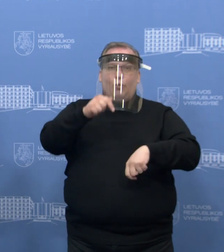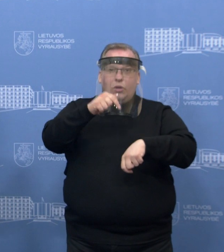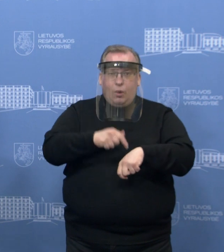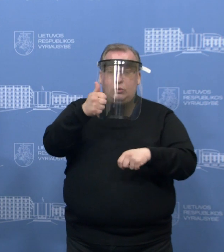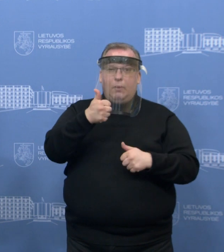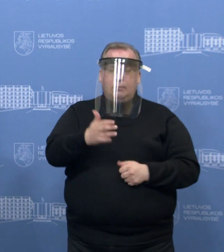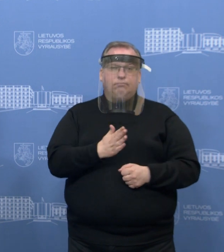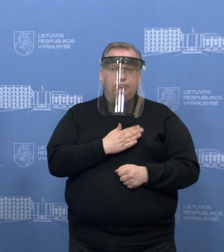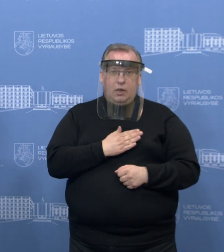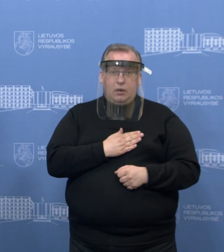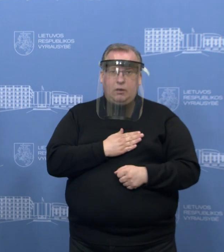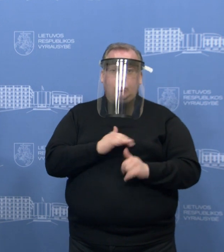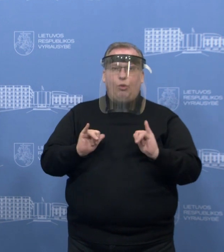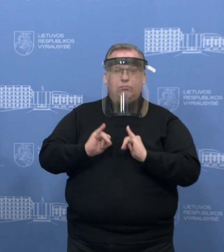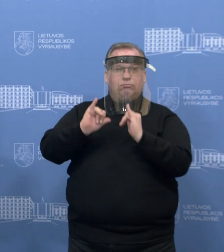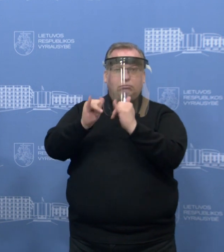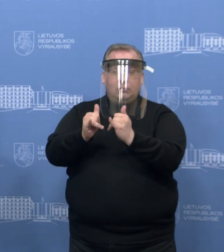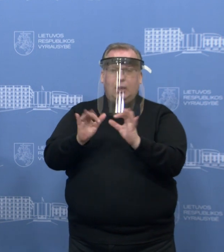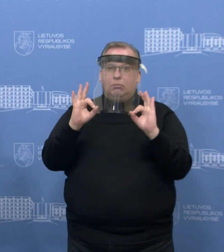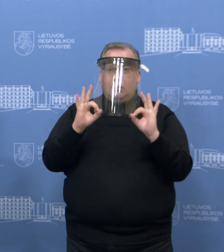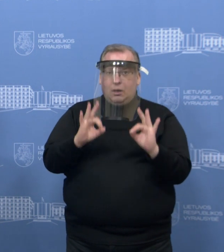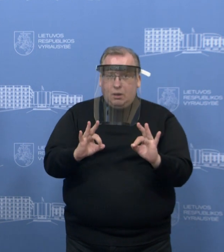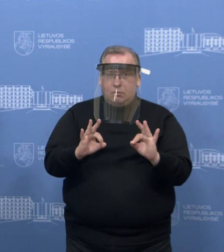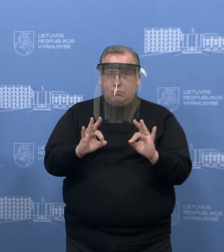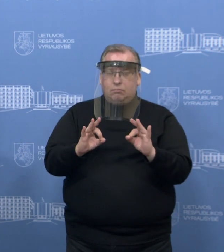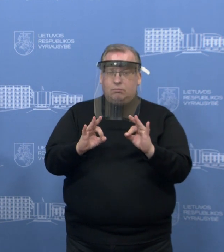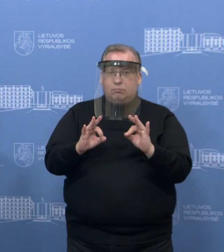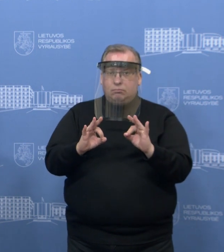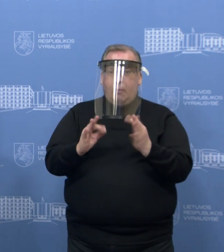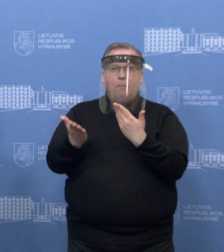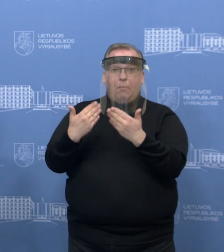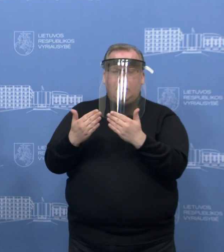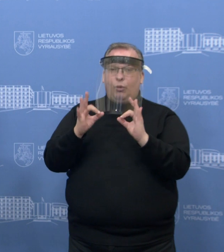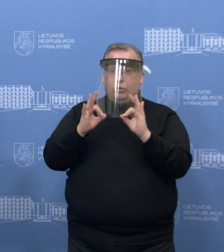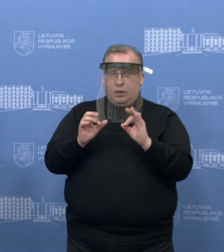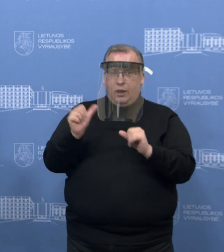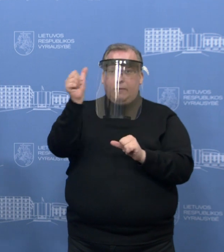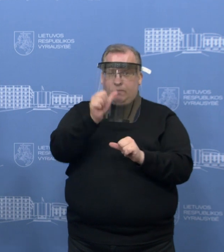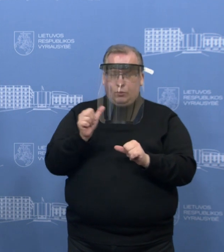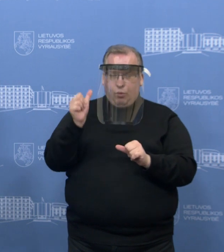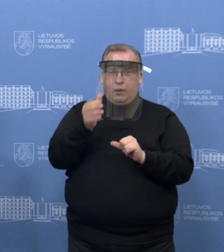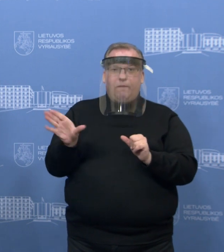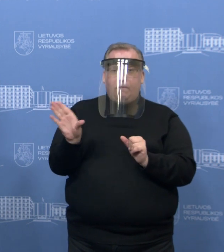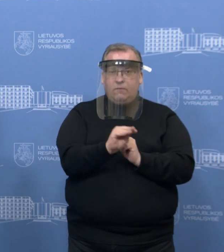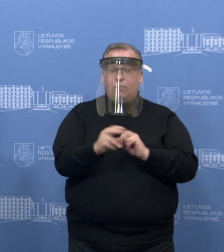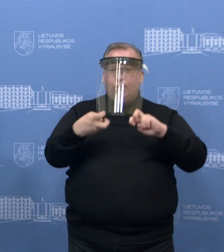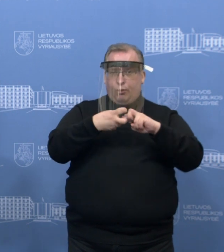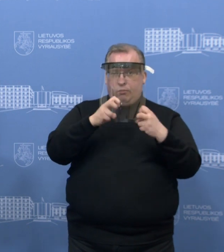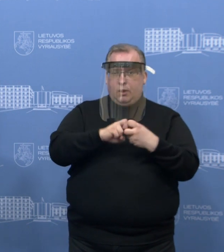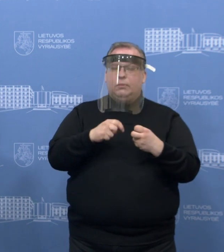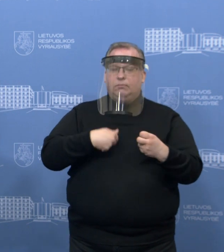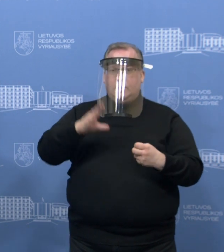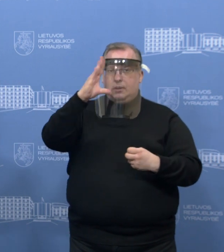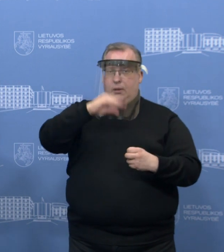gerą noriškumą, norą bendrauti, tai iš tikrųjų individualiai visas problemas ir visus klausimas mes